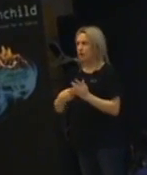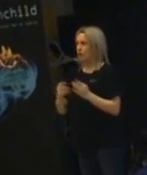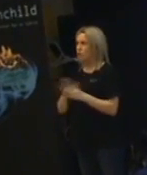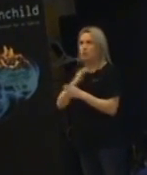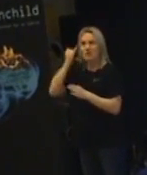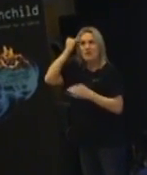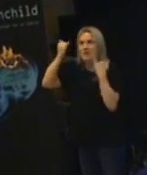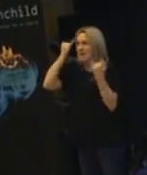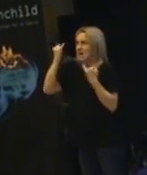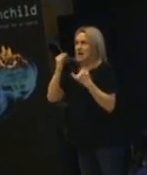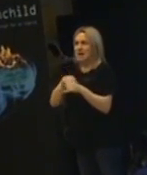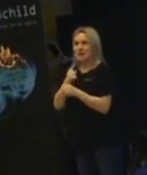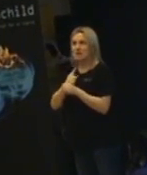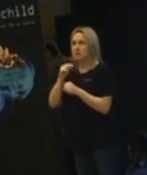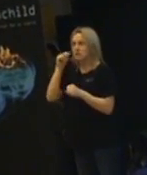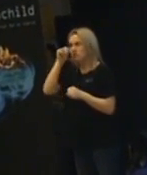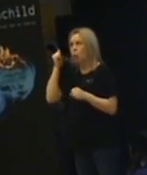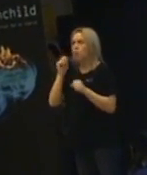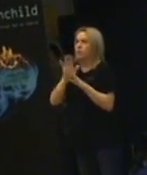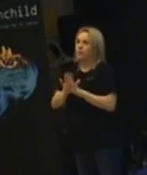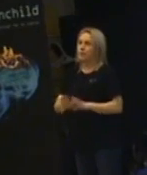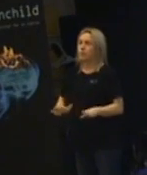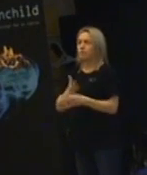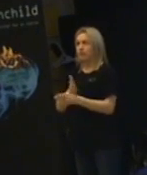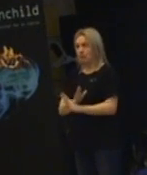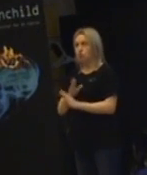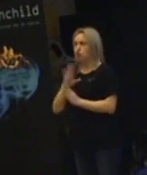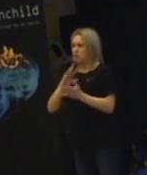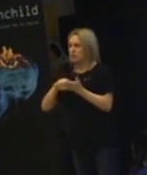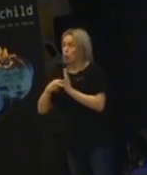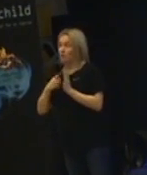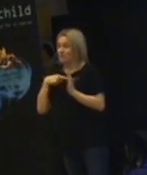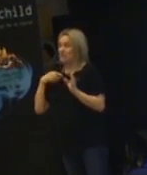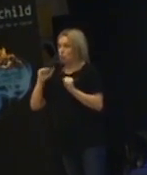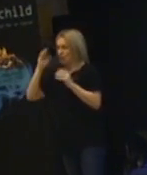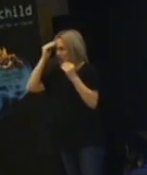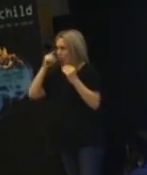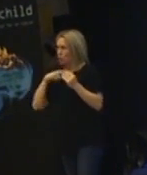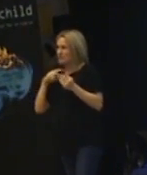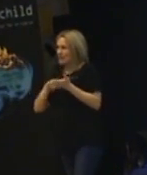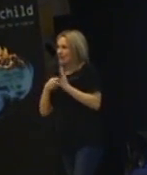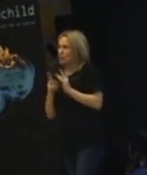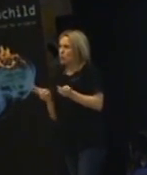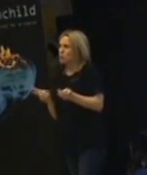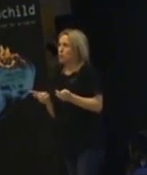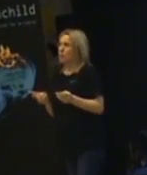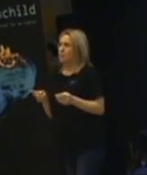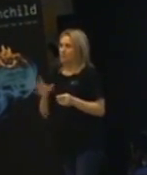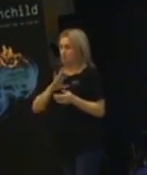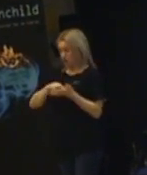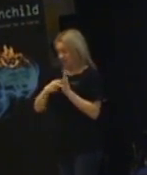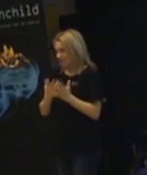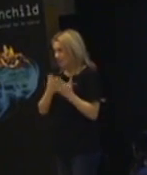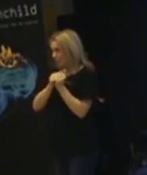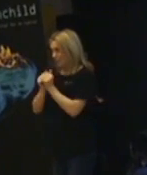idéer hela tiden. Så att är svårt att varva ner. Och då finns det också tekniker. Och vi måste ju som lära oss de teknikerna också. Det finns ju tekniskt